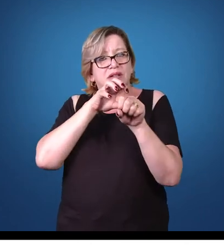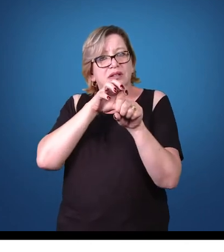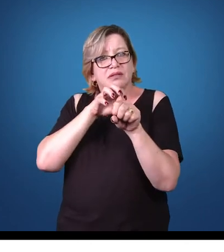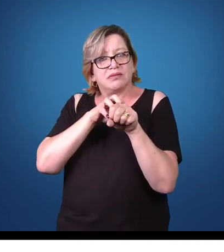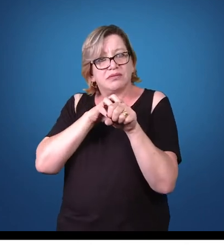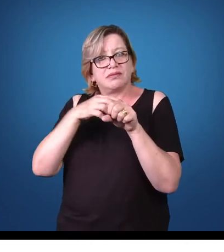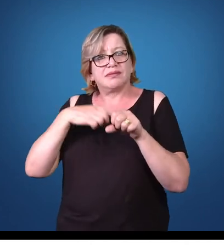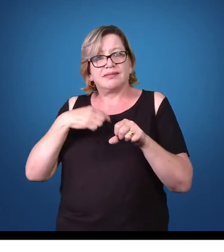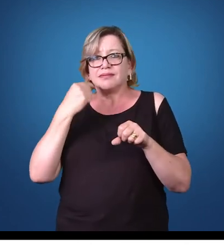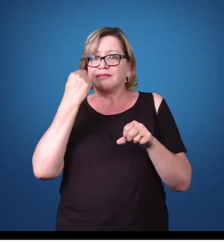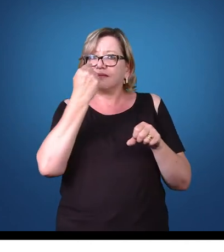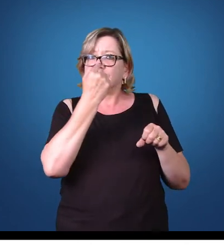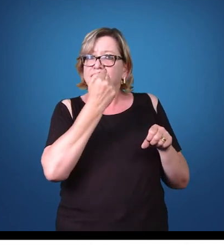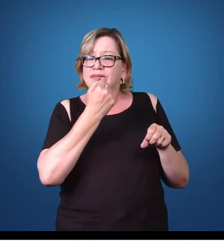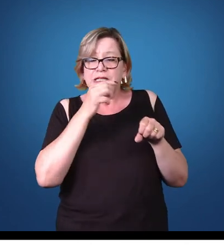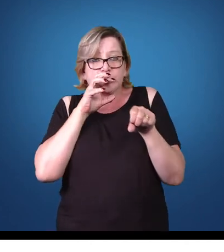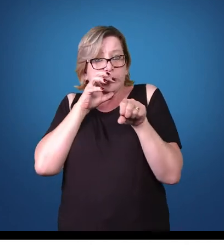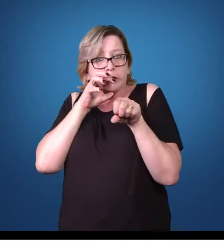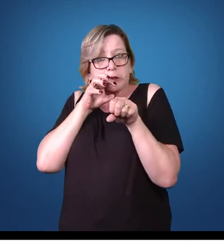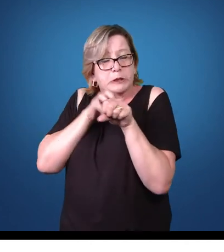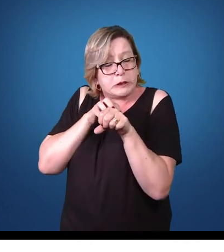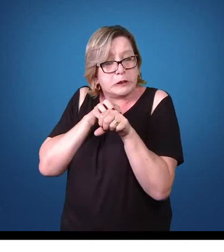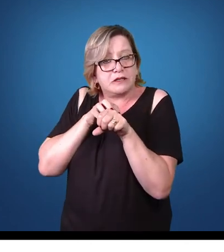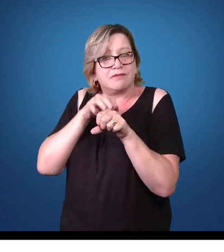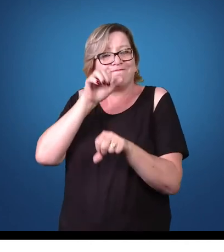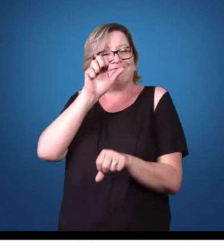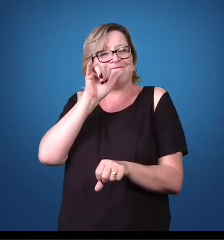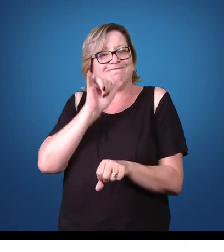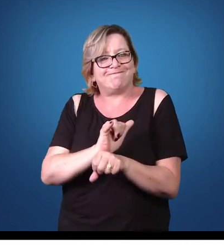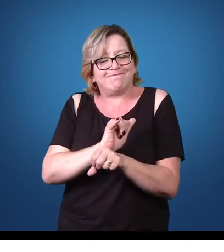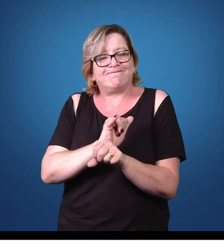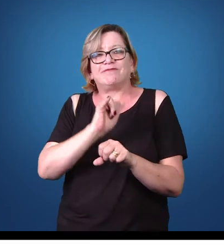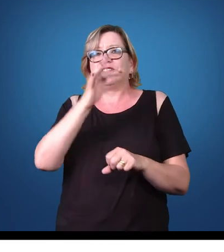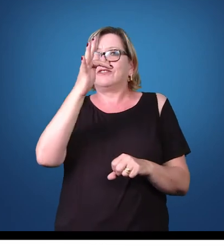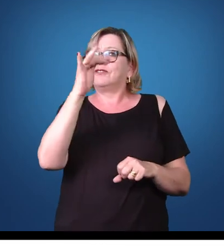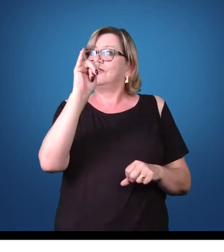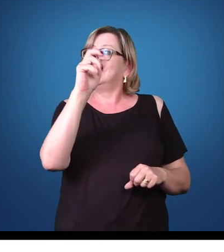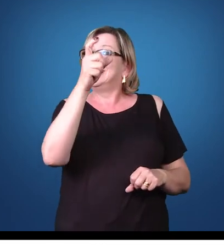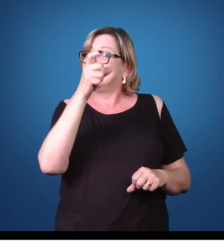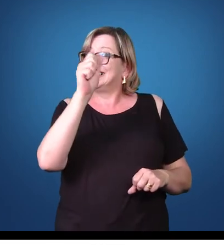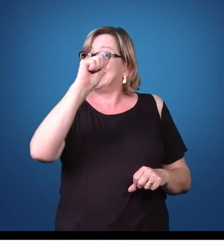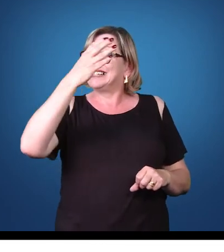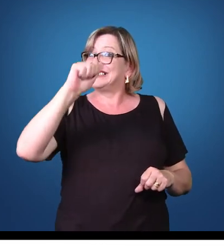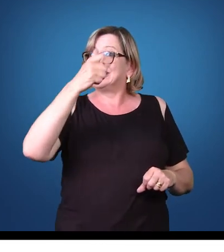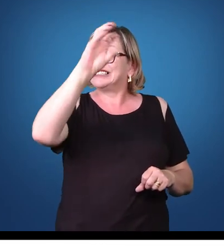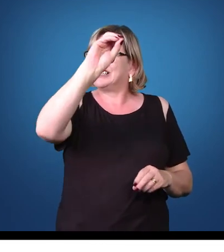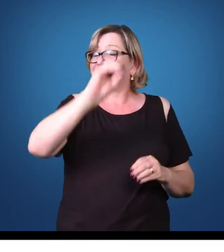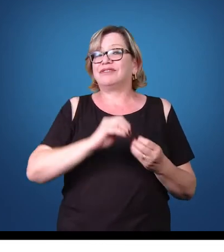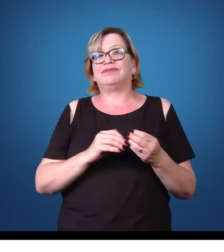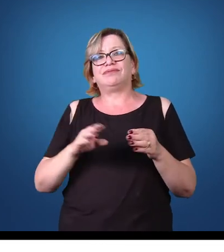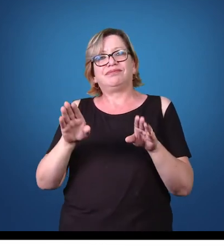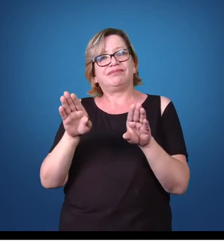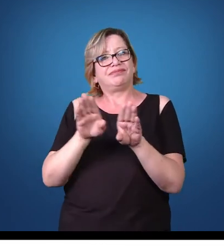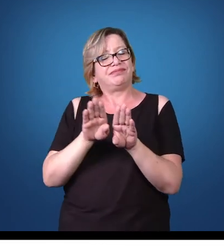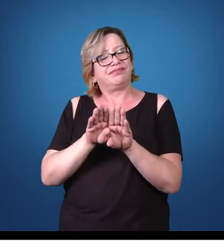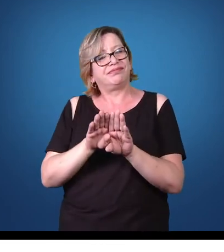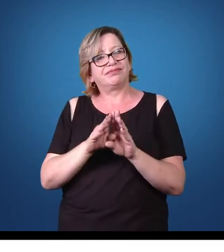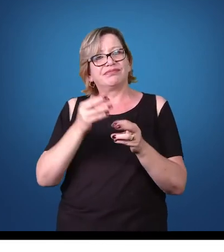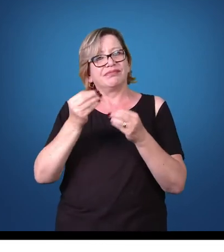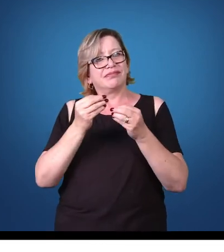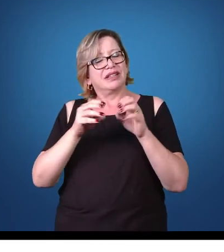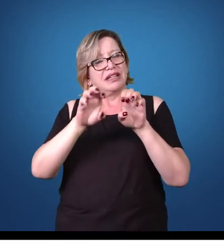aparelho bucal eficiente para se fixar no hospedeiro, em um determinado órgão do hospedeiro. E no caso de